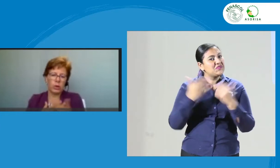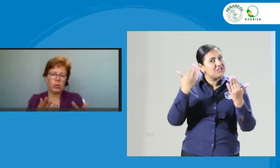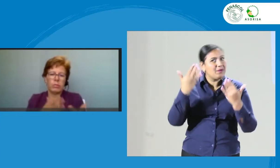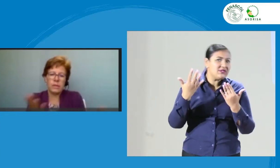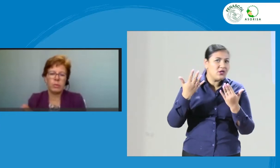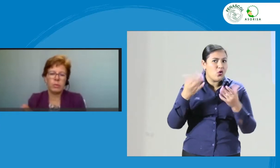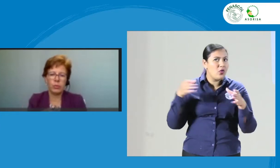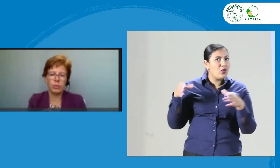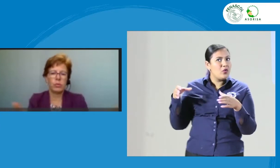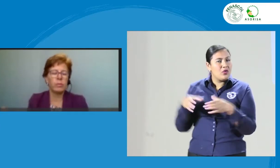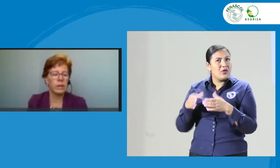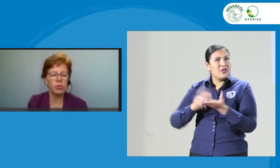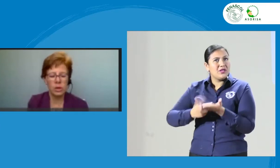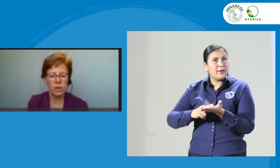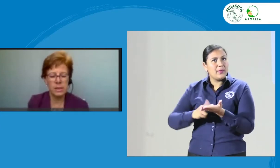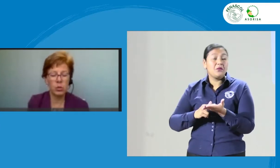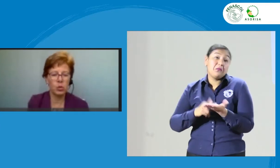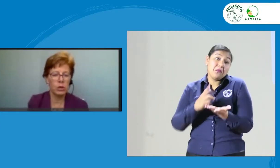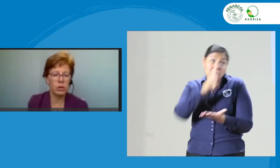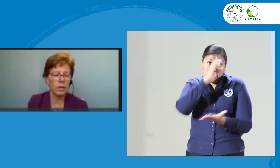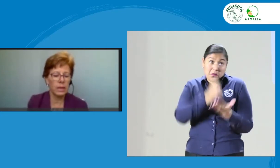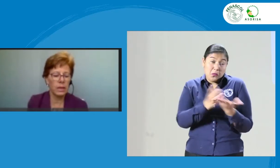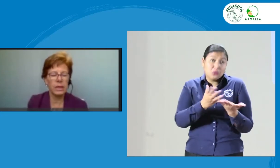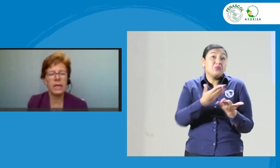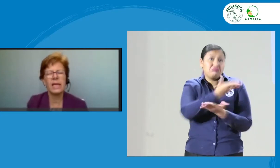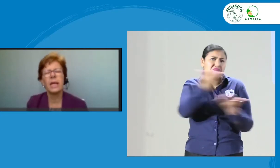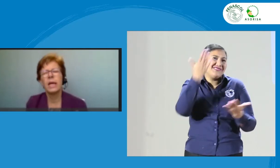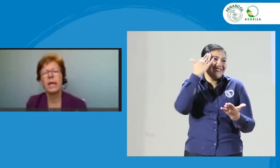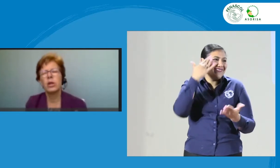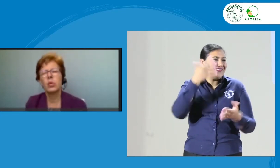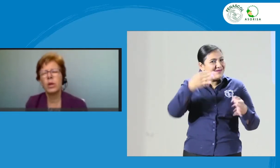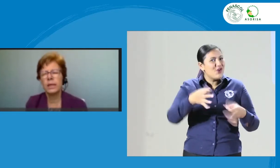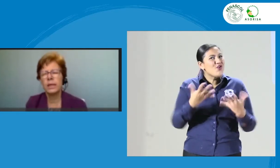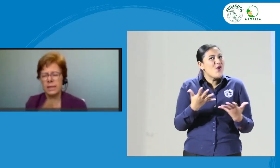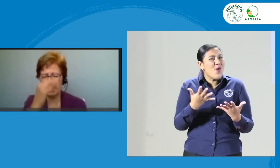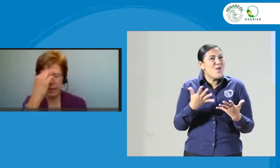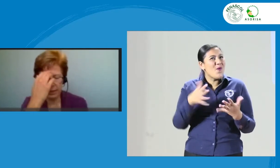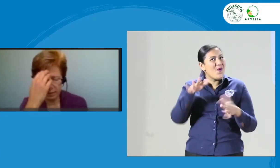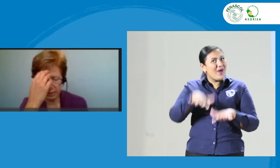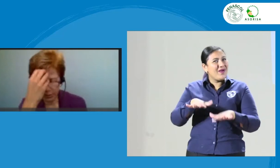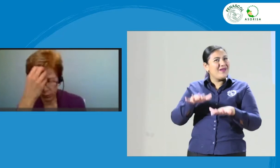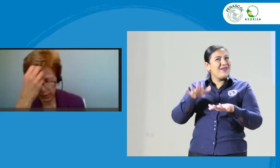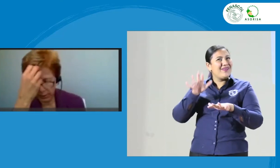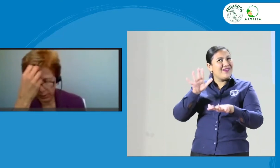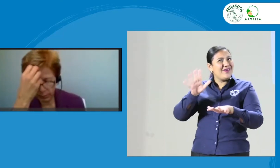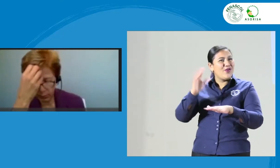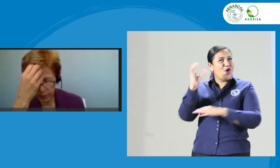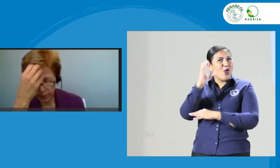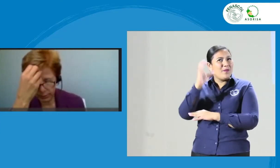opinión no más, pero pues obviamente ustedes conocen más la realidad ya. Y una tercera parte de la pregunta que no me acuerdo.